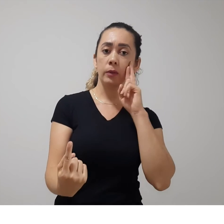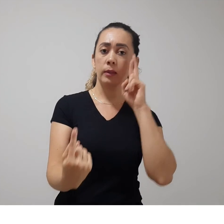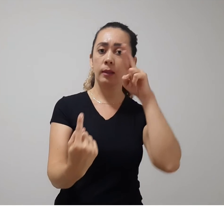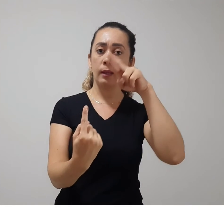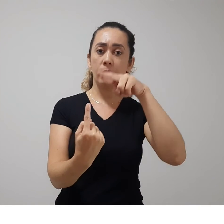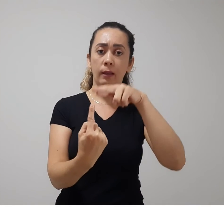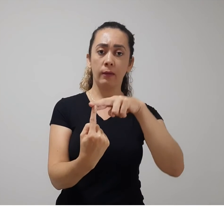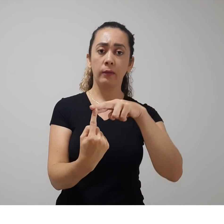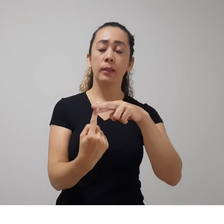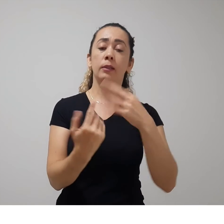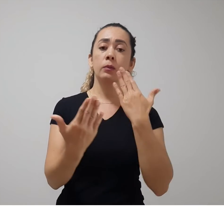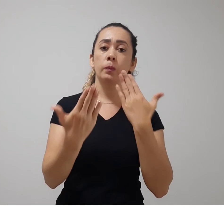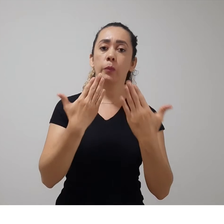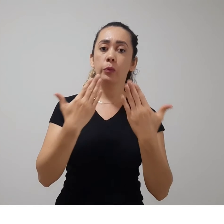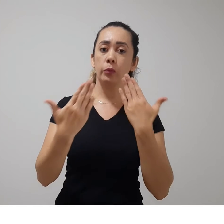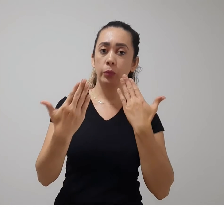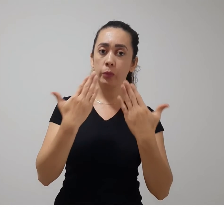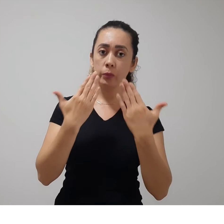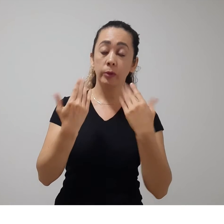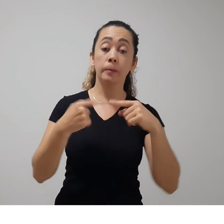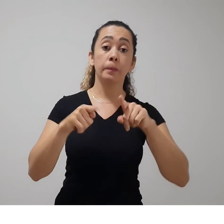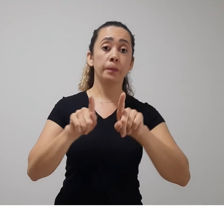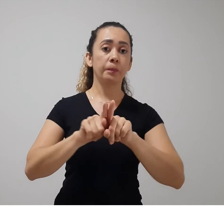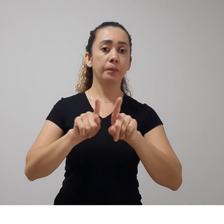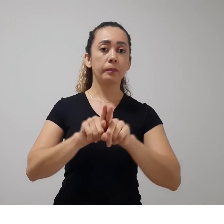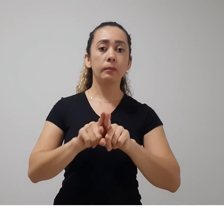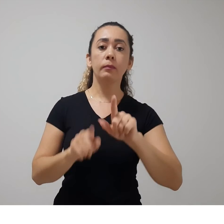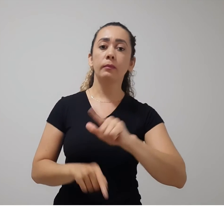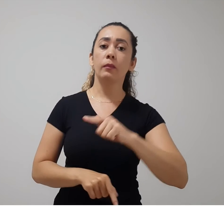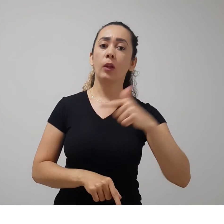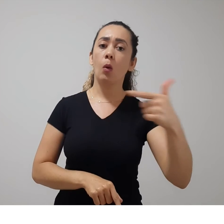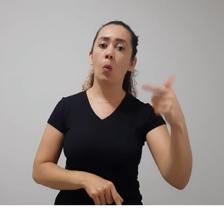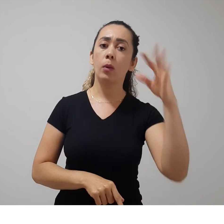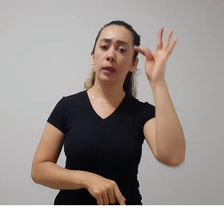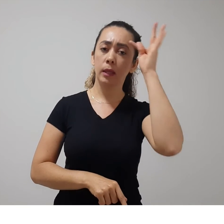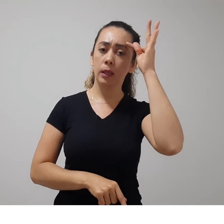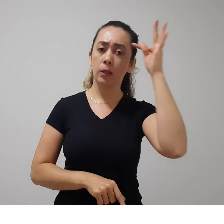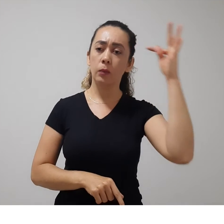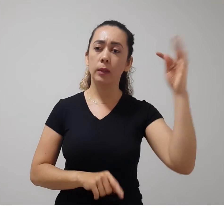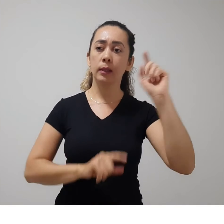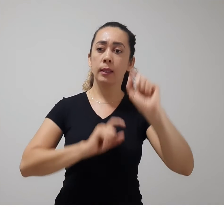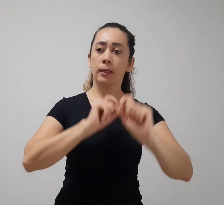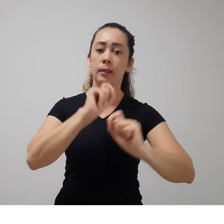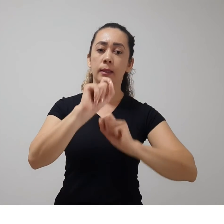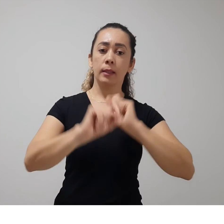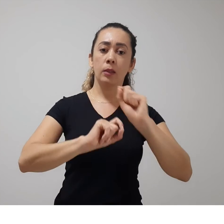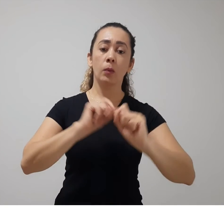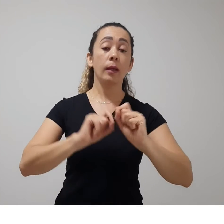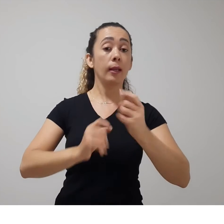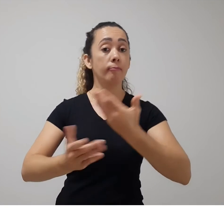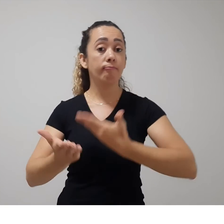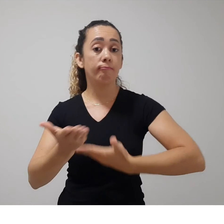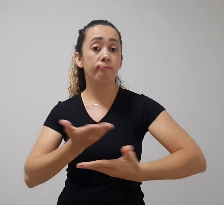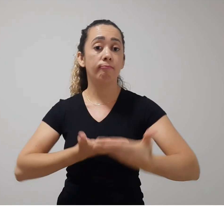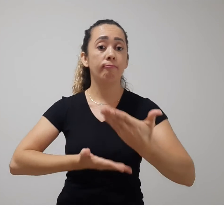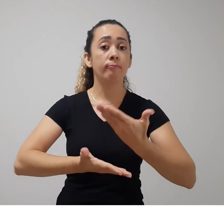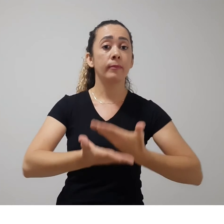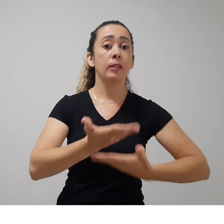psicológicos. Outras teorias são as teorias interacionistas, que a gente chama de piagetiana, e a teoria